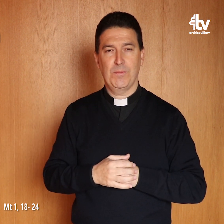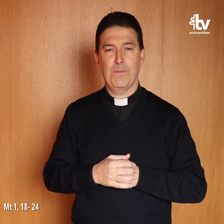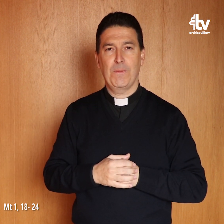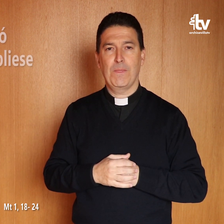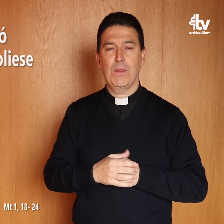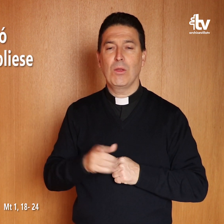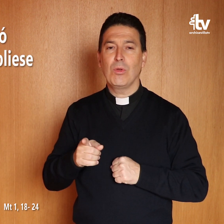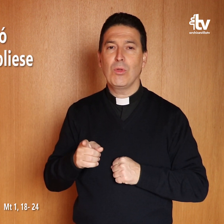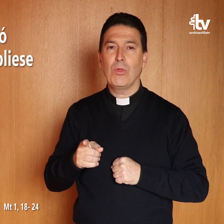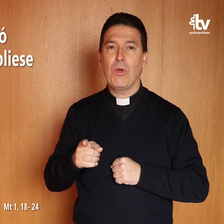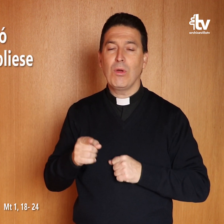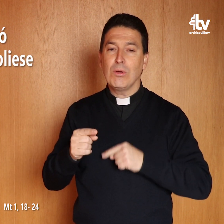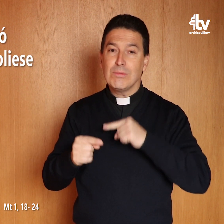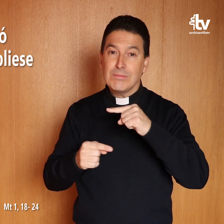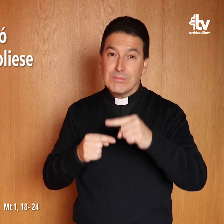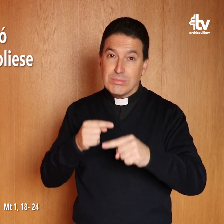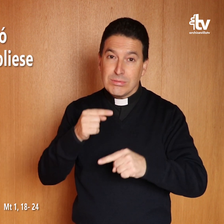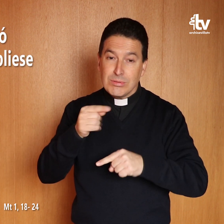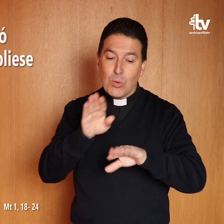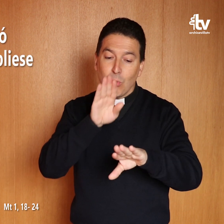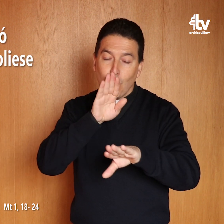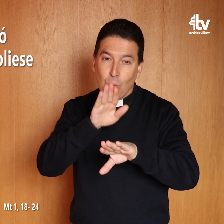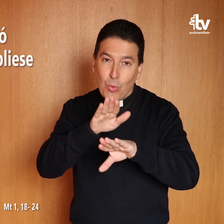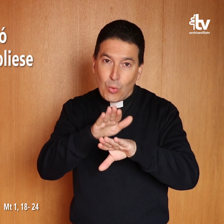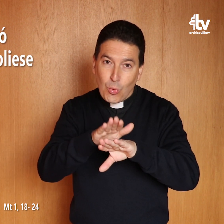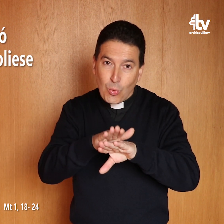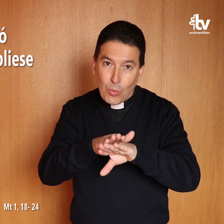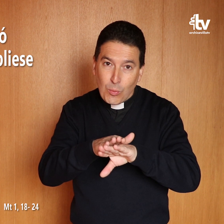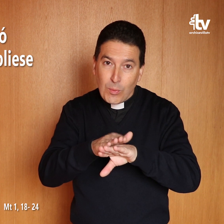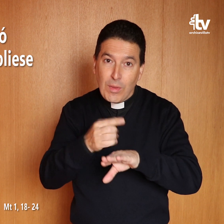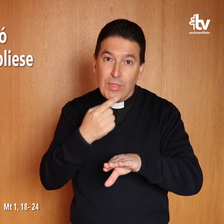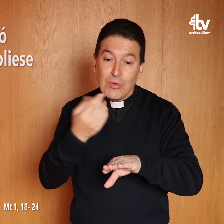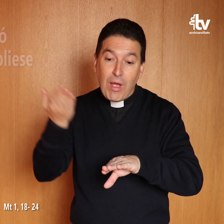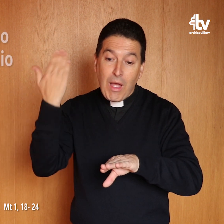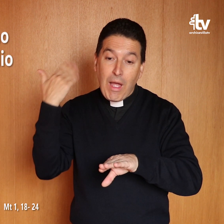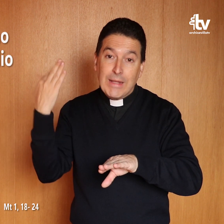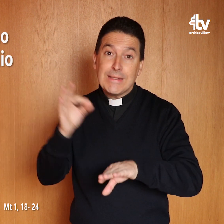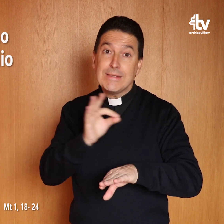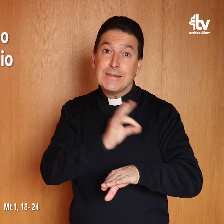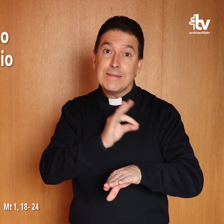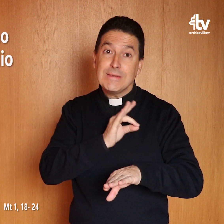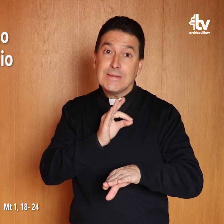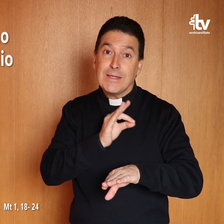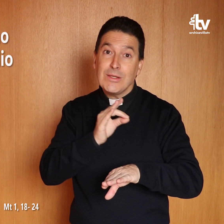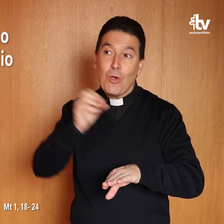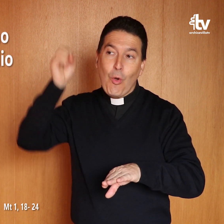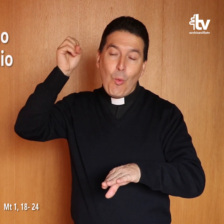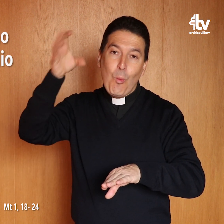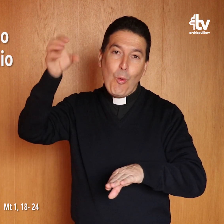Todo esto sucedió para que se cumpliese lo que había dicho el Señor por